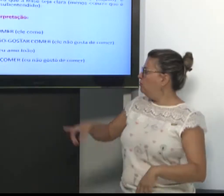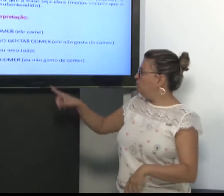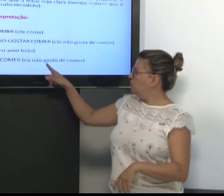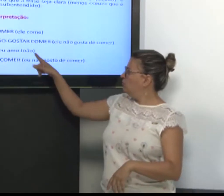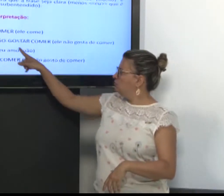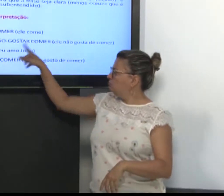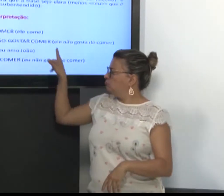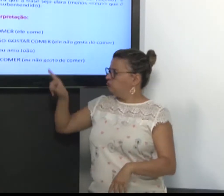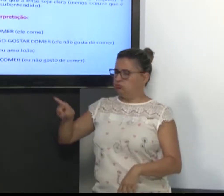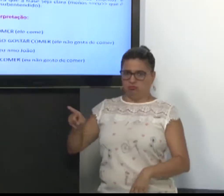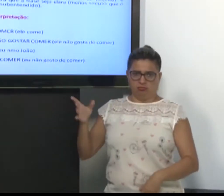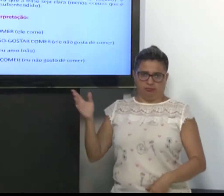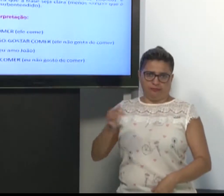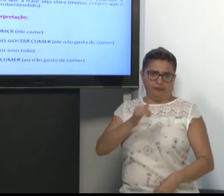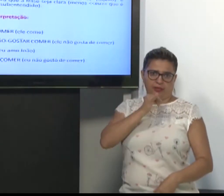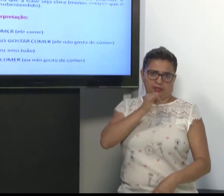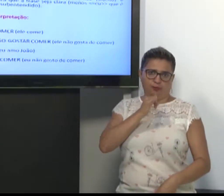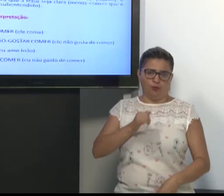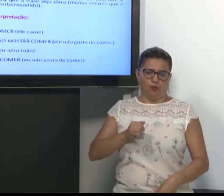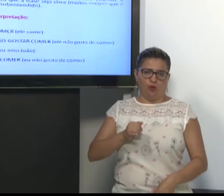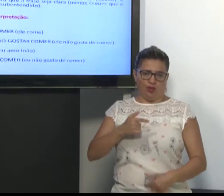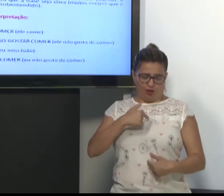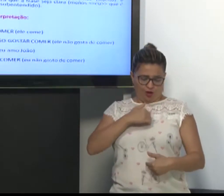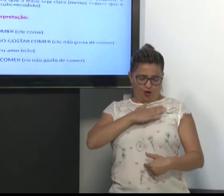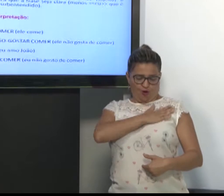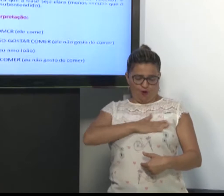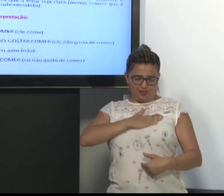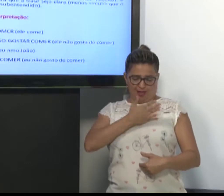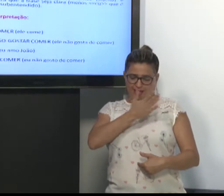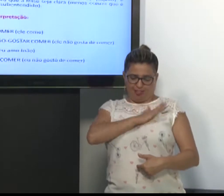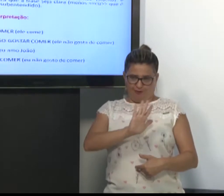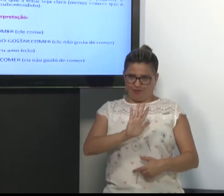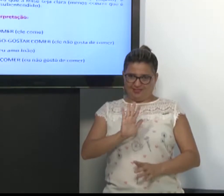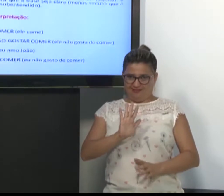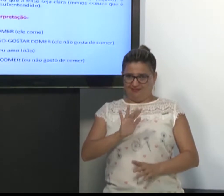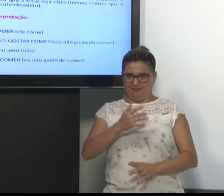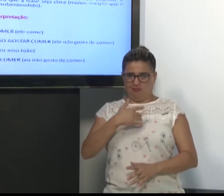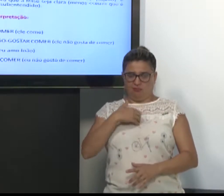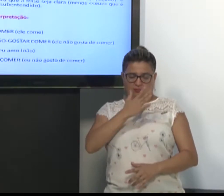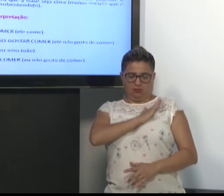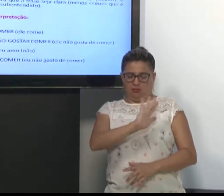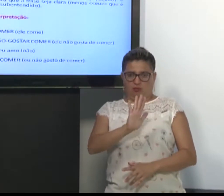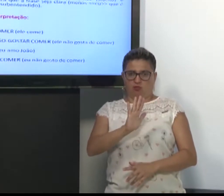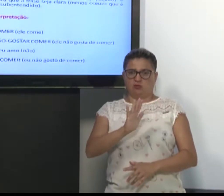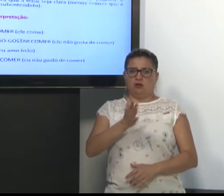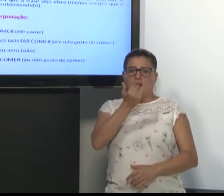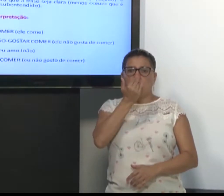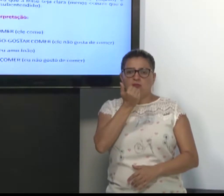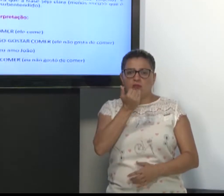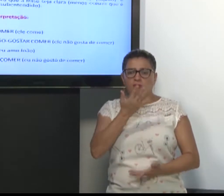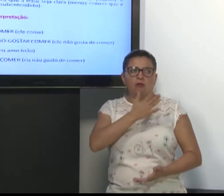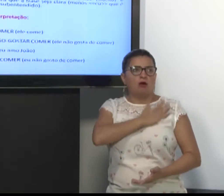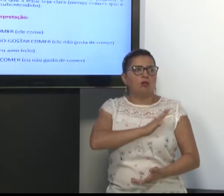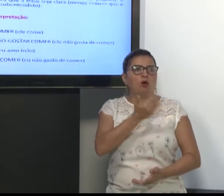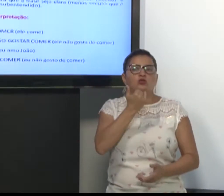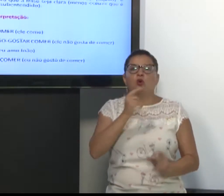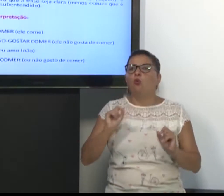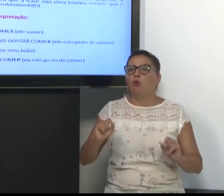verbo gostar e não gostar. Não gosta de comer. Mas quem não gosta de comer?